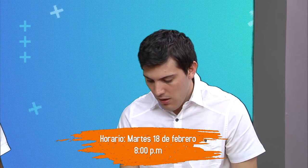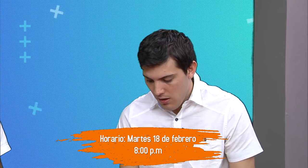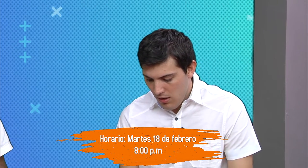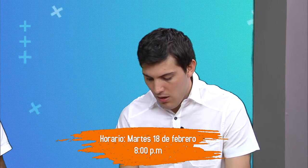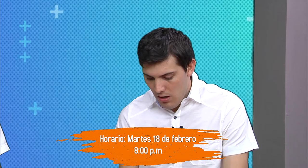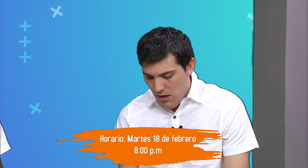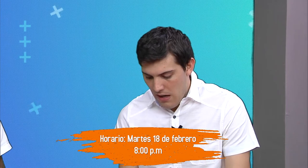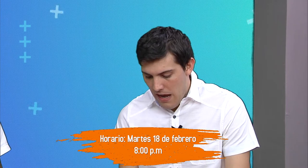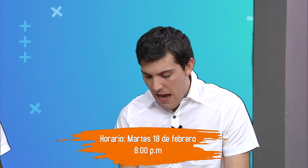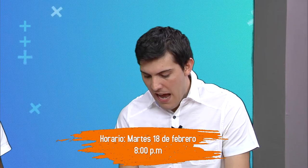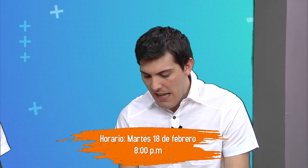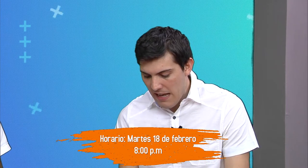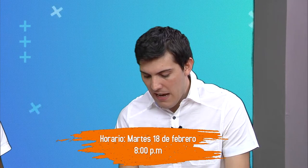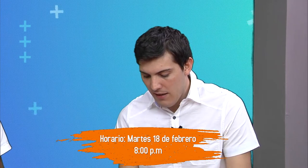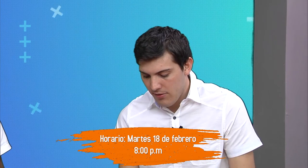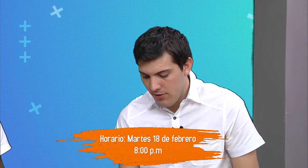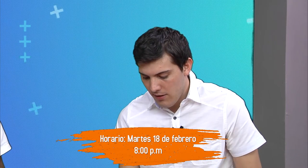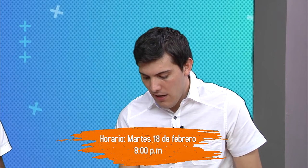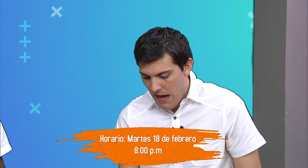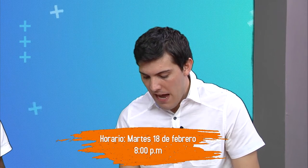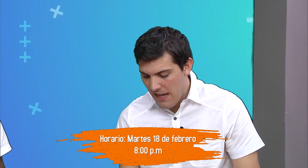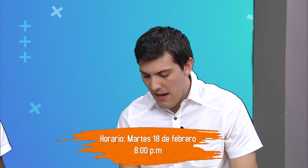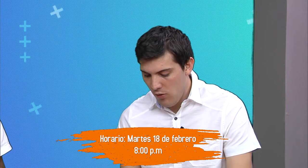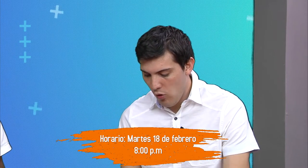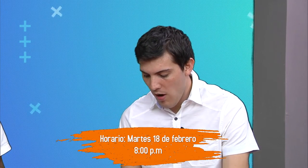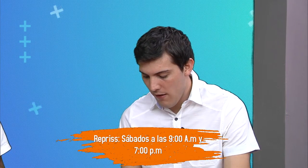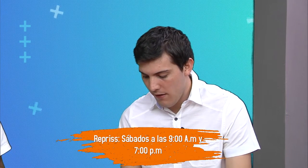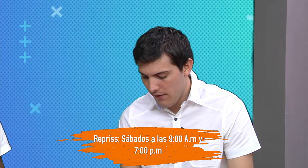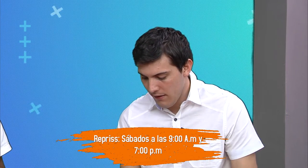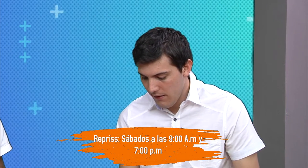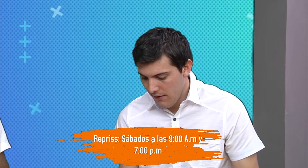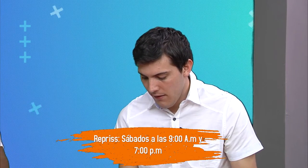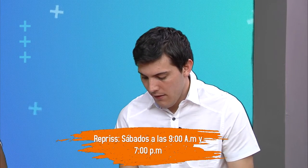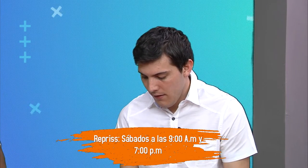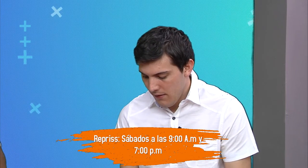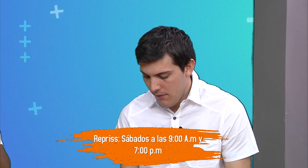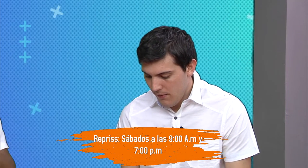a las 9.